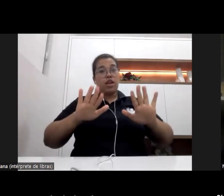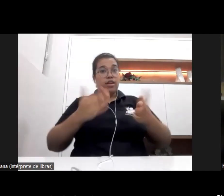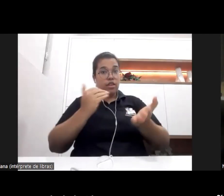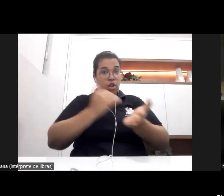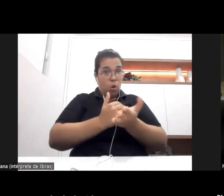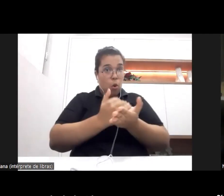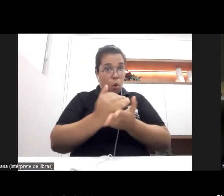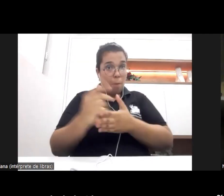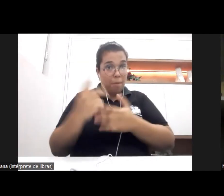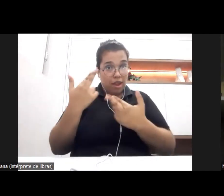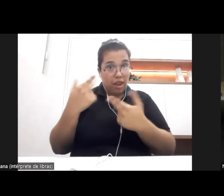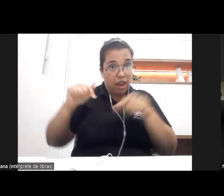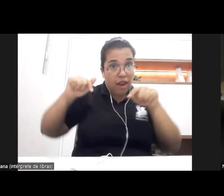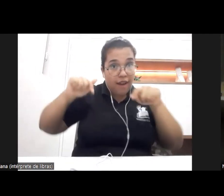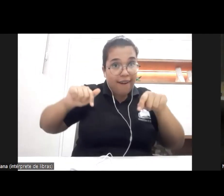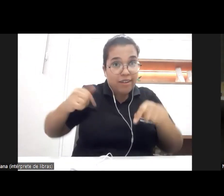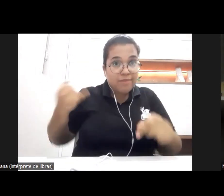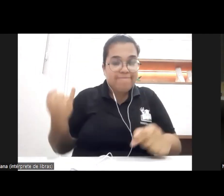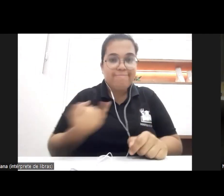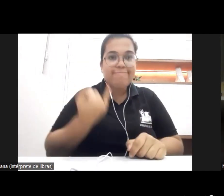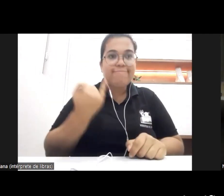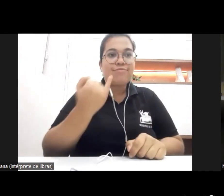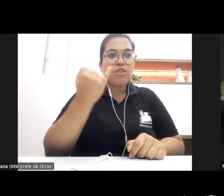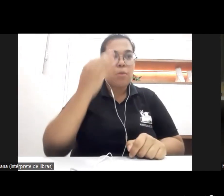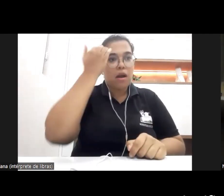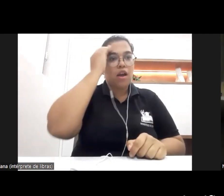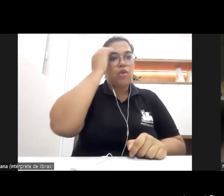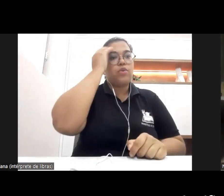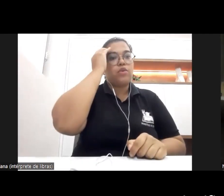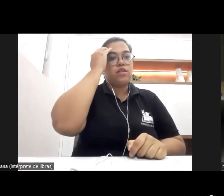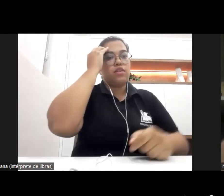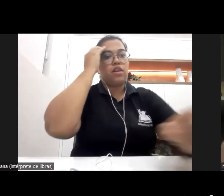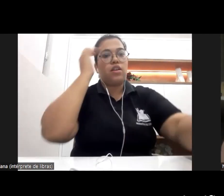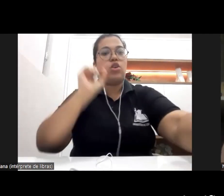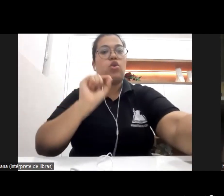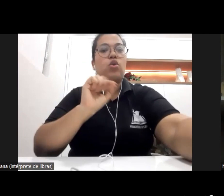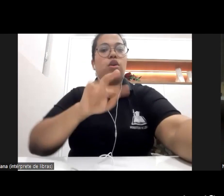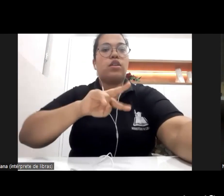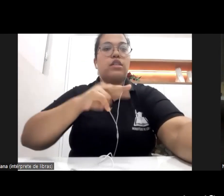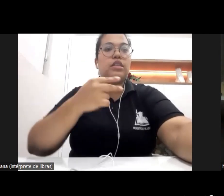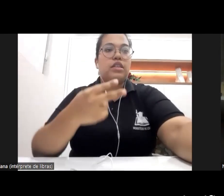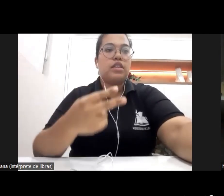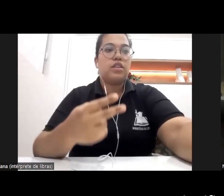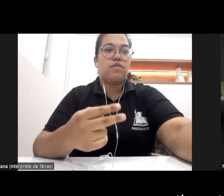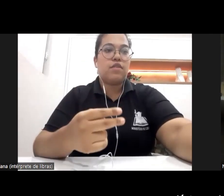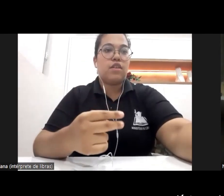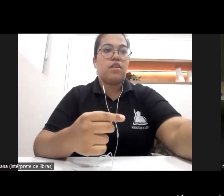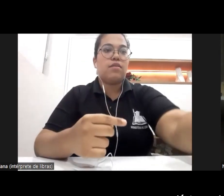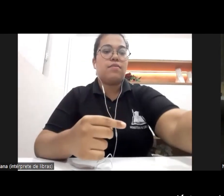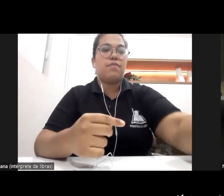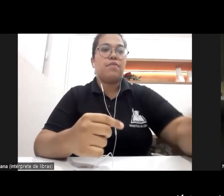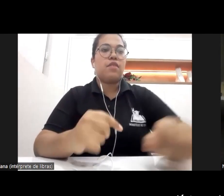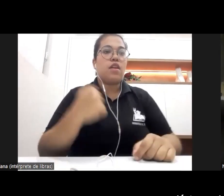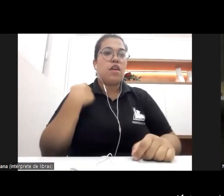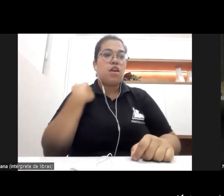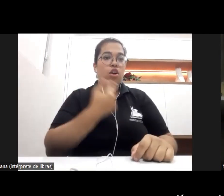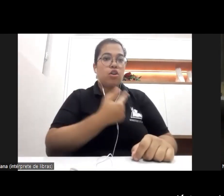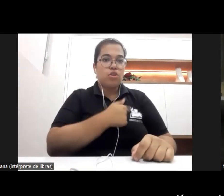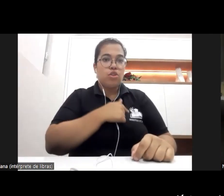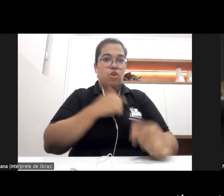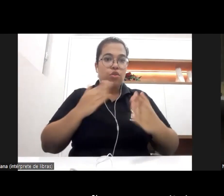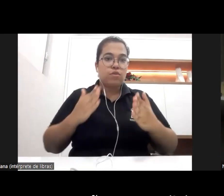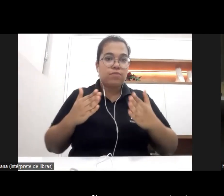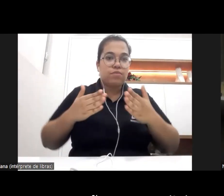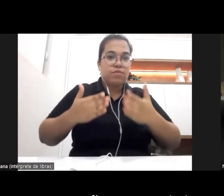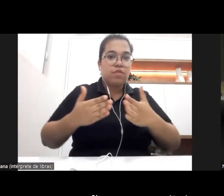importantes para a gente compreender o que significa a nossa atuação na política de educação.